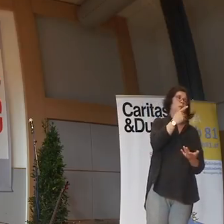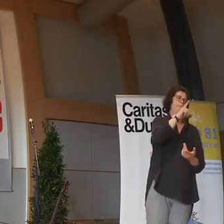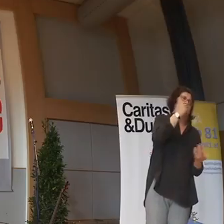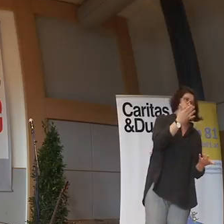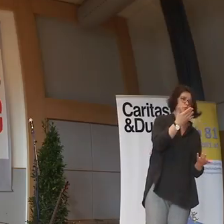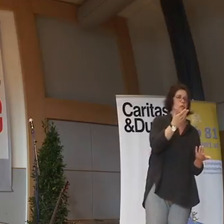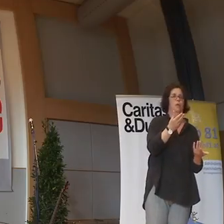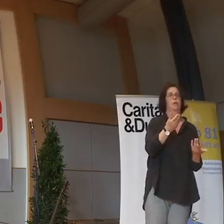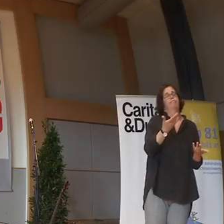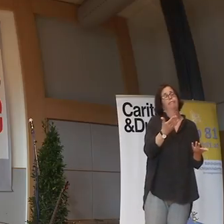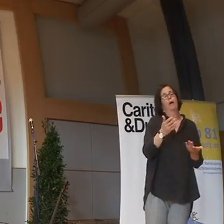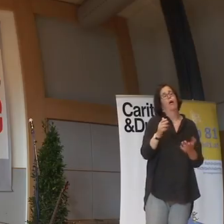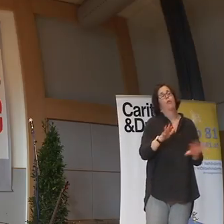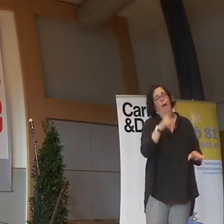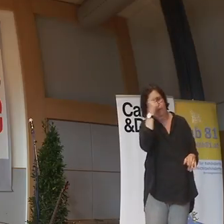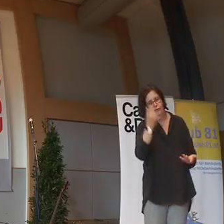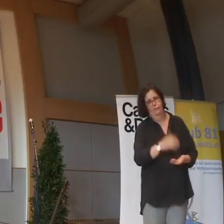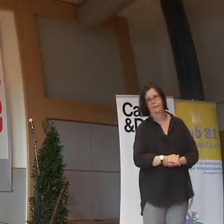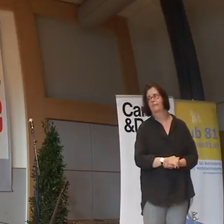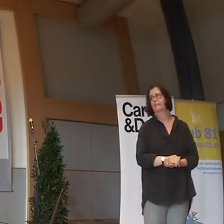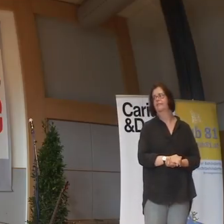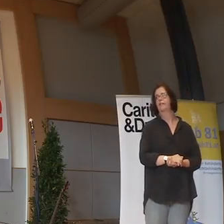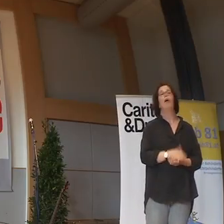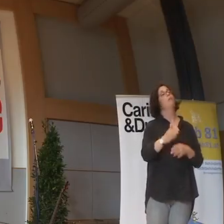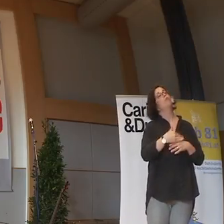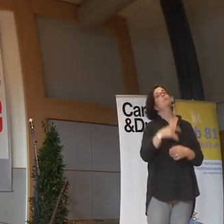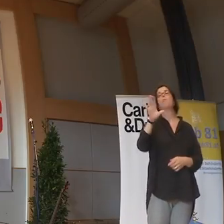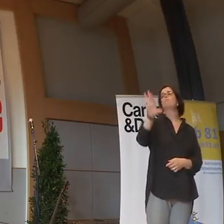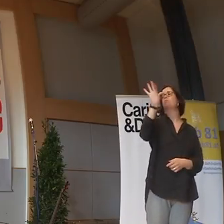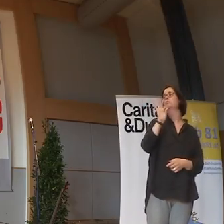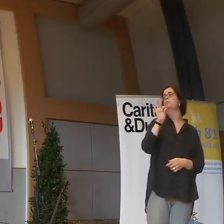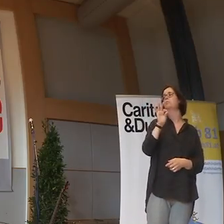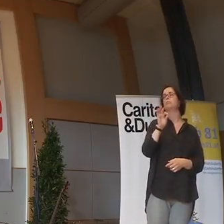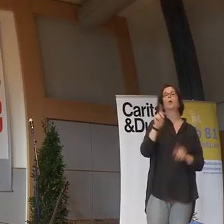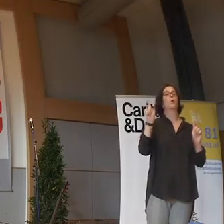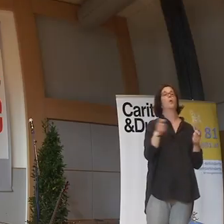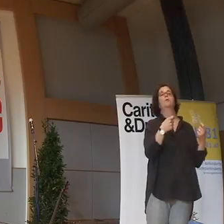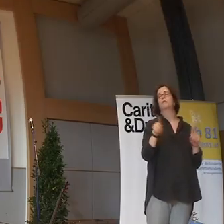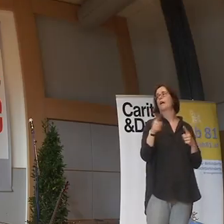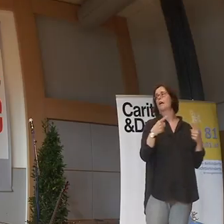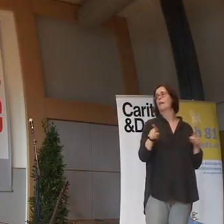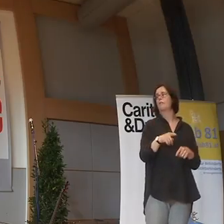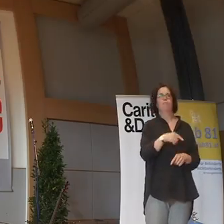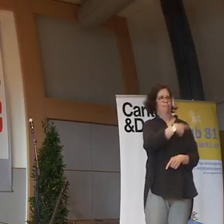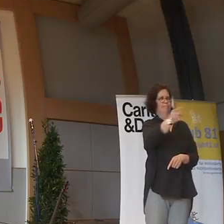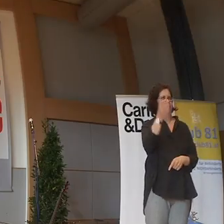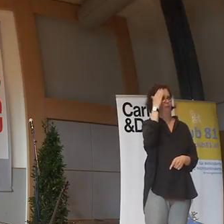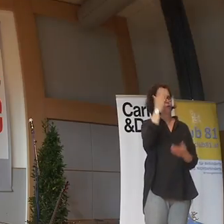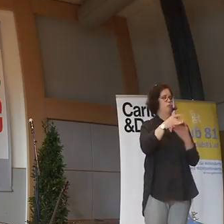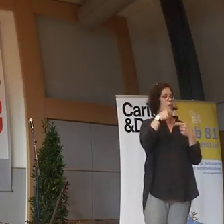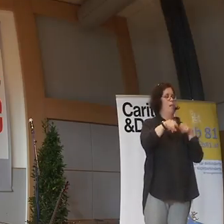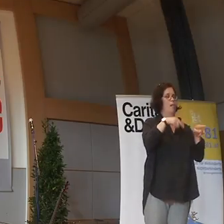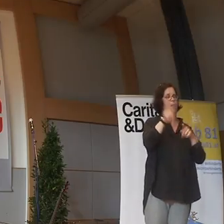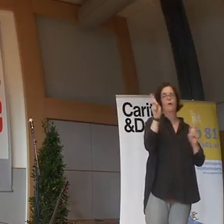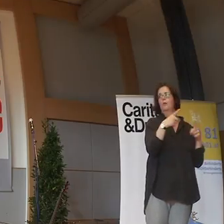Also normale Menschen. Nehmen wir zum Beispiel Konzert. Jeder von euch war schon mal auf einem Konzert.